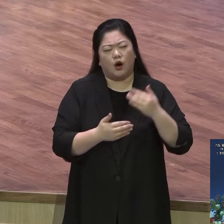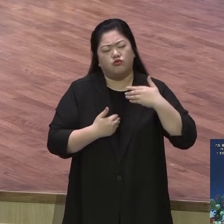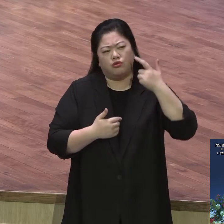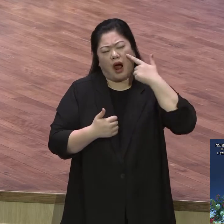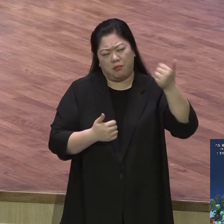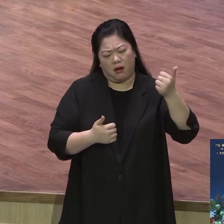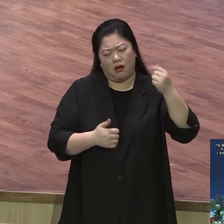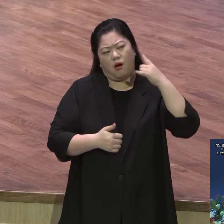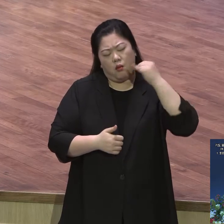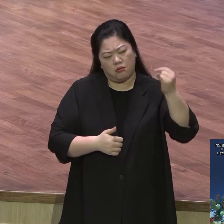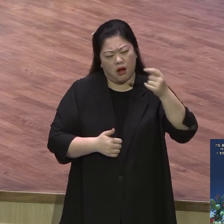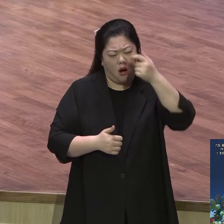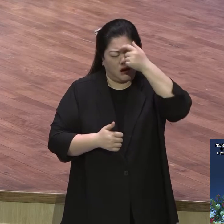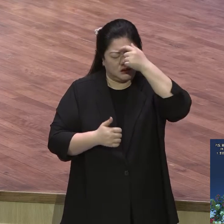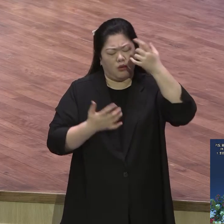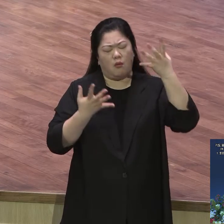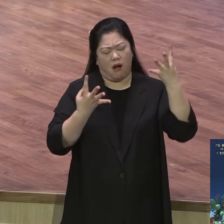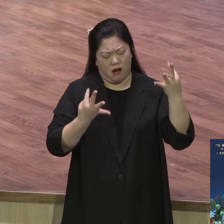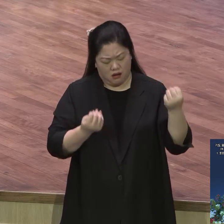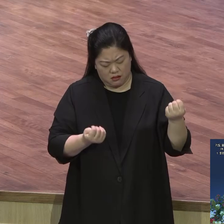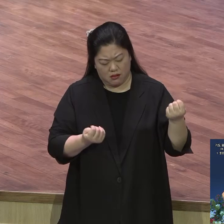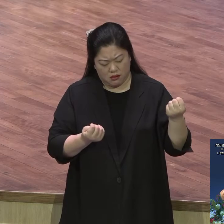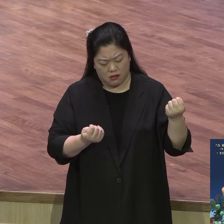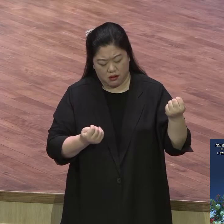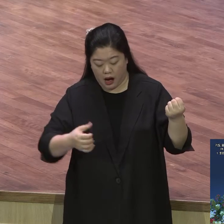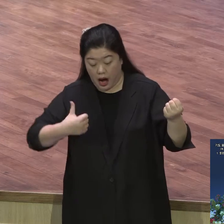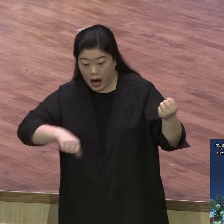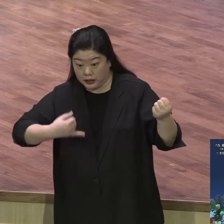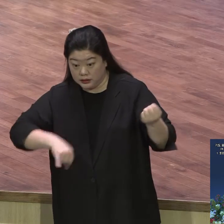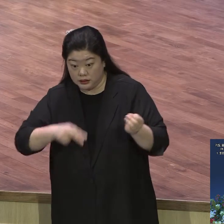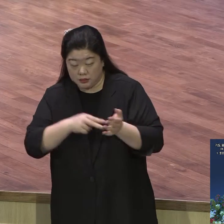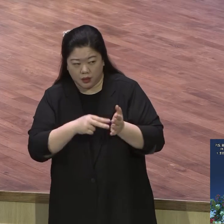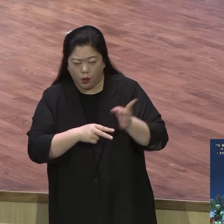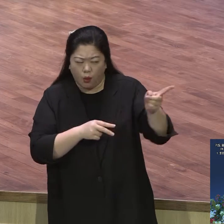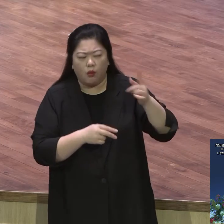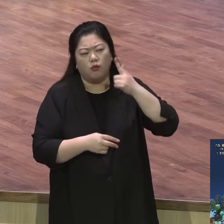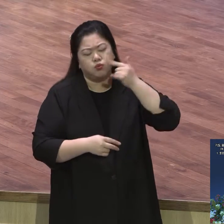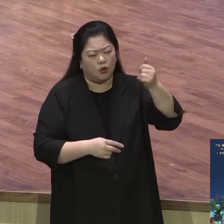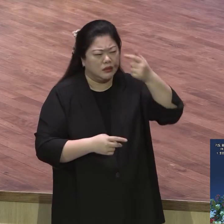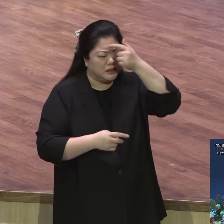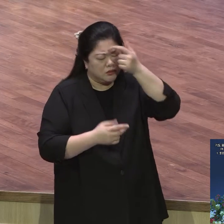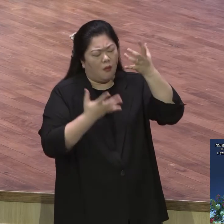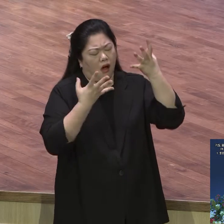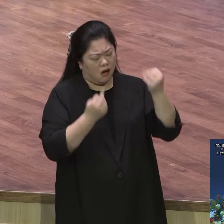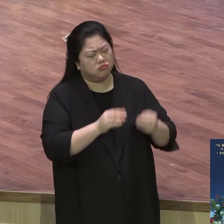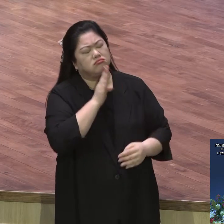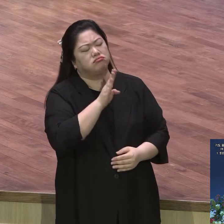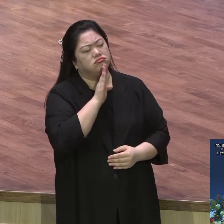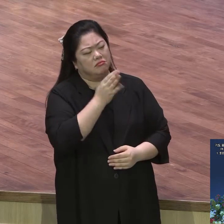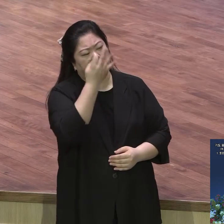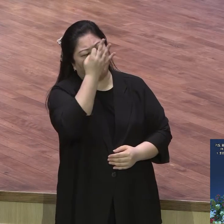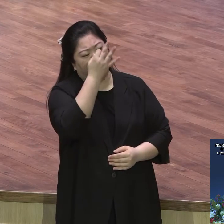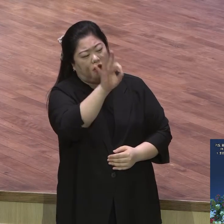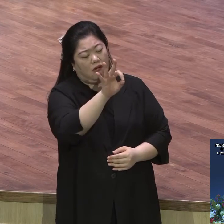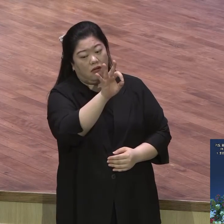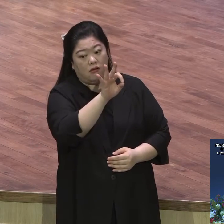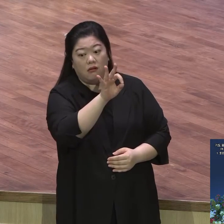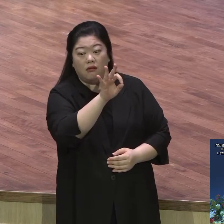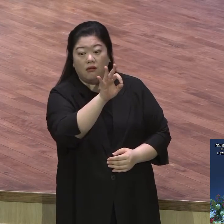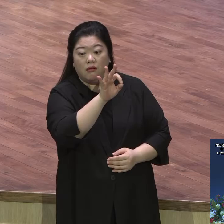혹을 자식들이 딱 느낄 정도로 기도해보세요 교인들이 많아가 내가 누군지